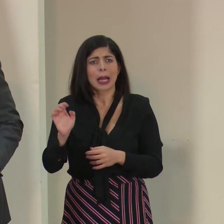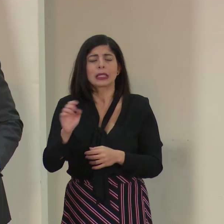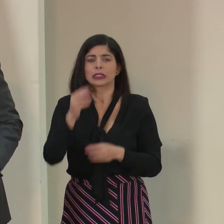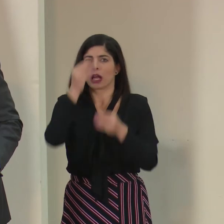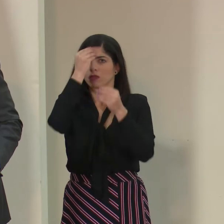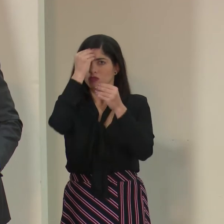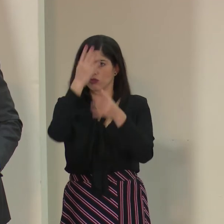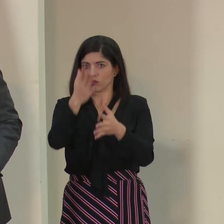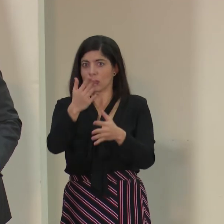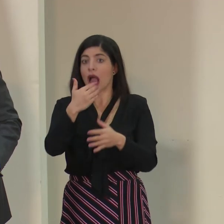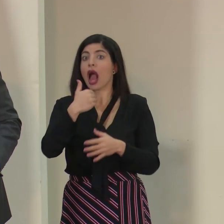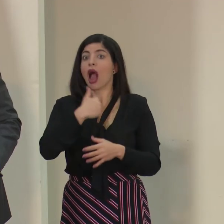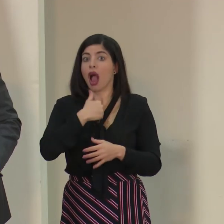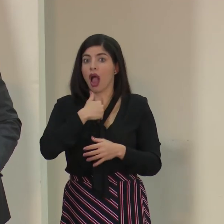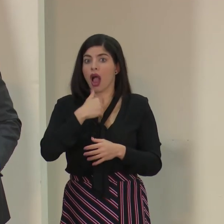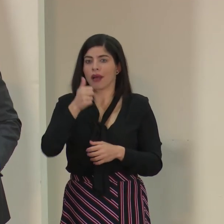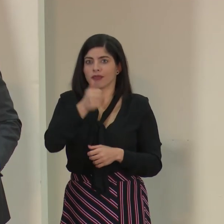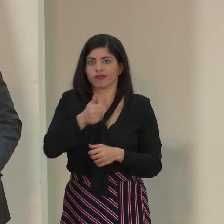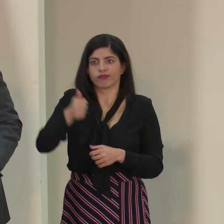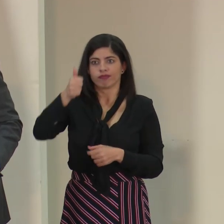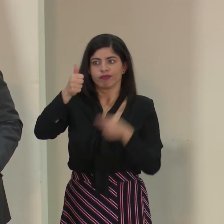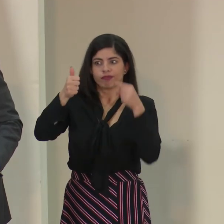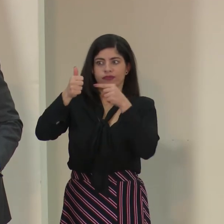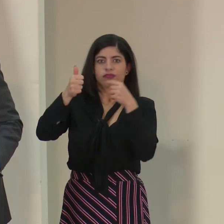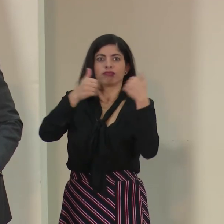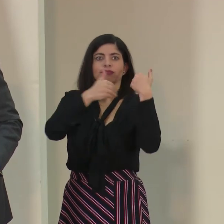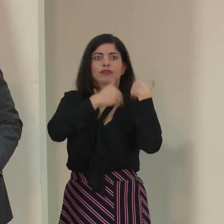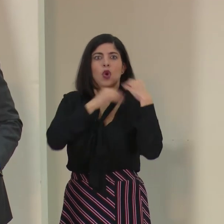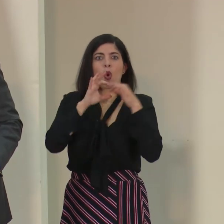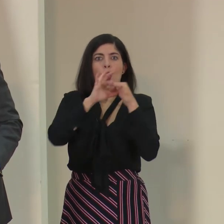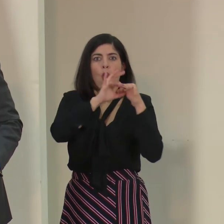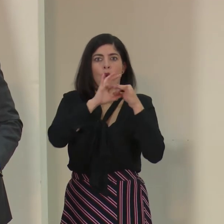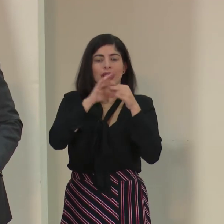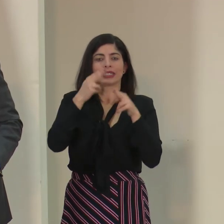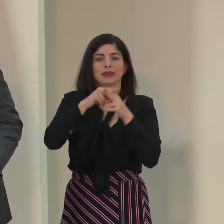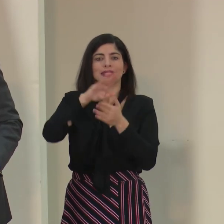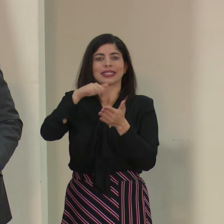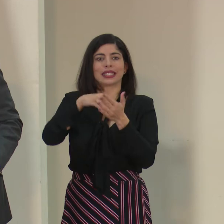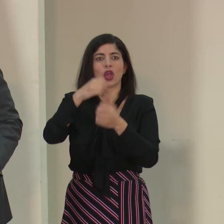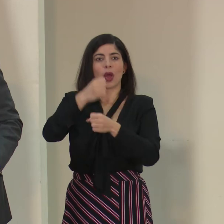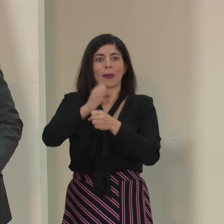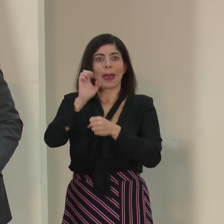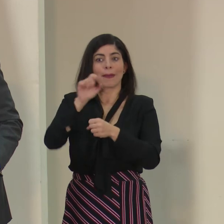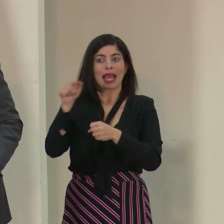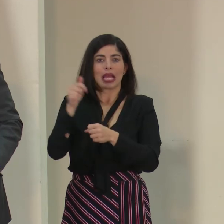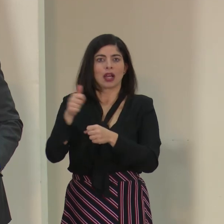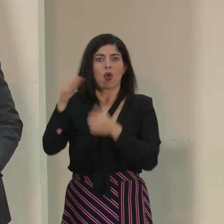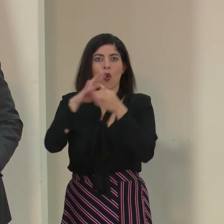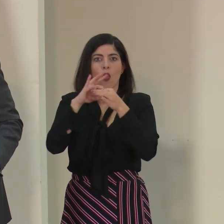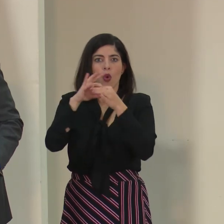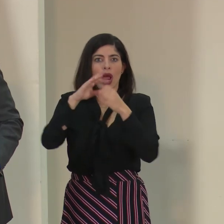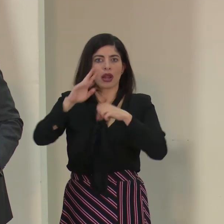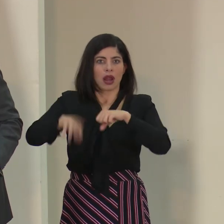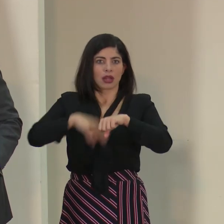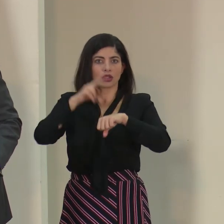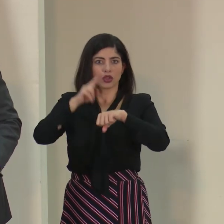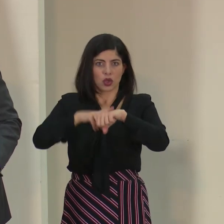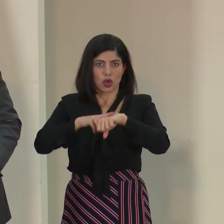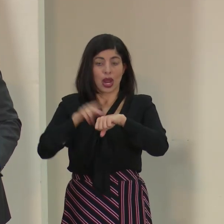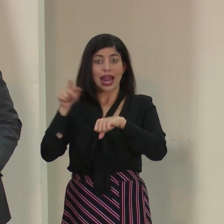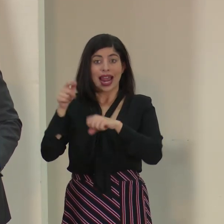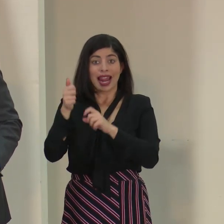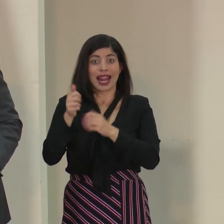tenemos una instancia de coordinación nacional, que es el Centro de Operaciones de Emergencia, que lidera un